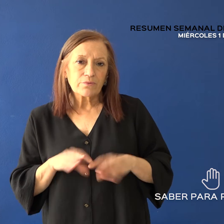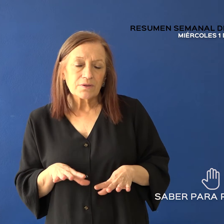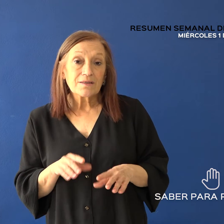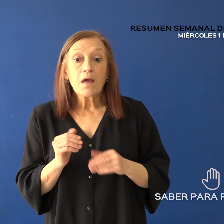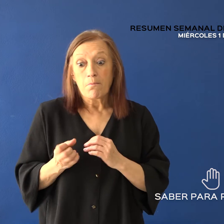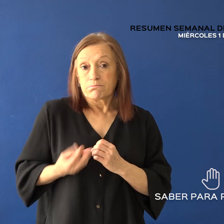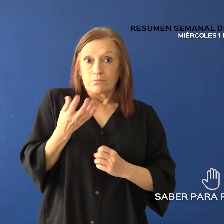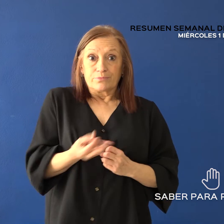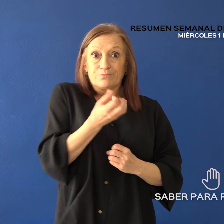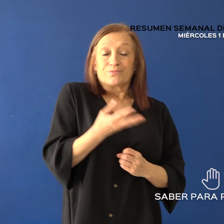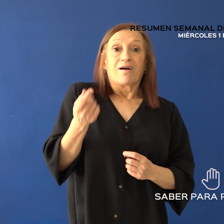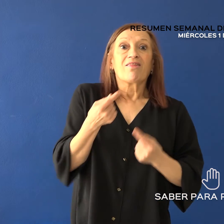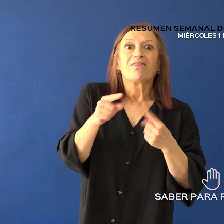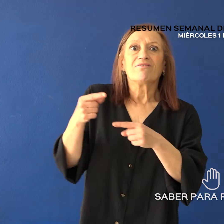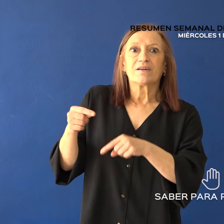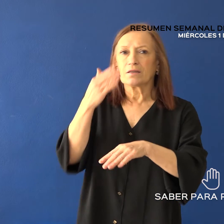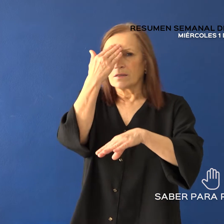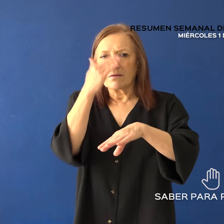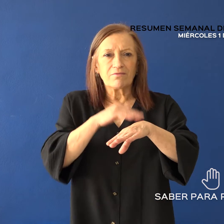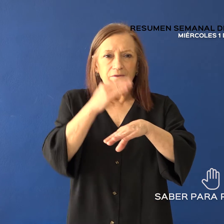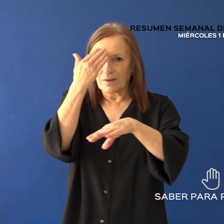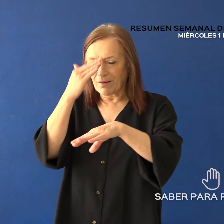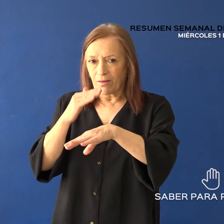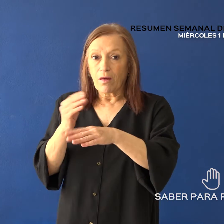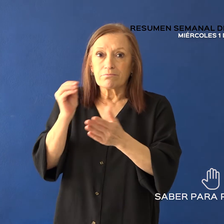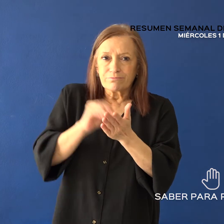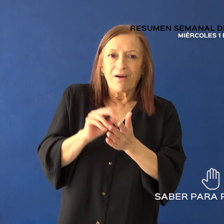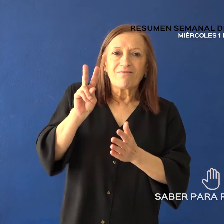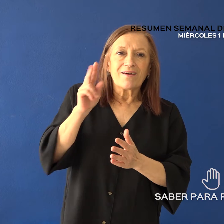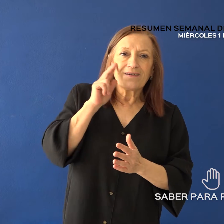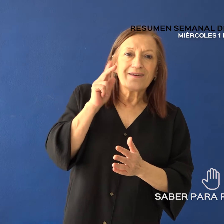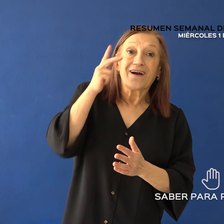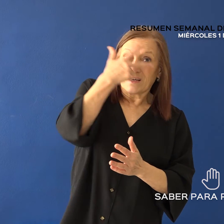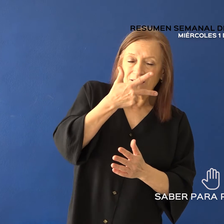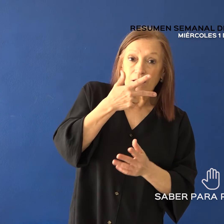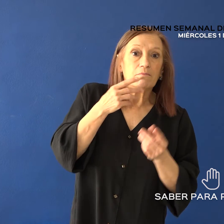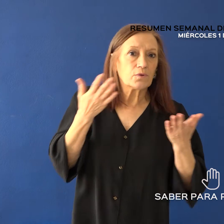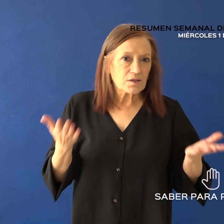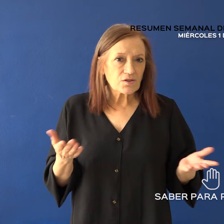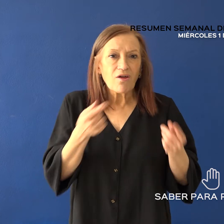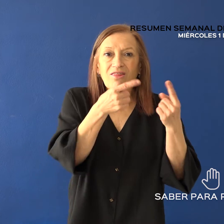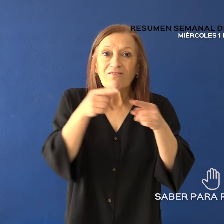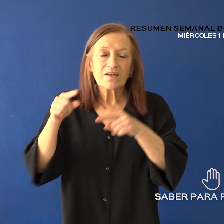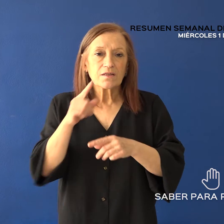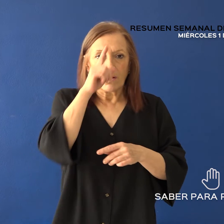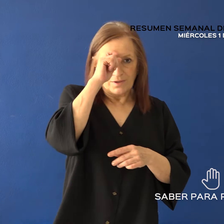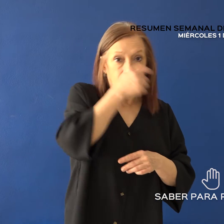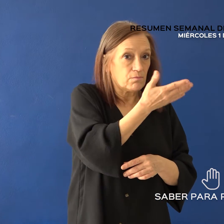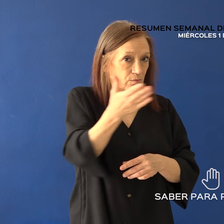desarrollan complicaciones asociadas al virus. Es por eso que en los diferentes hospitales y